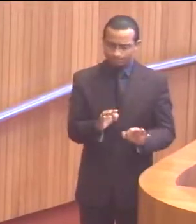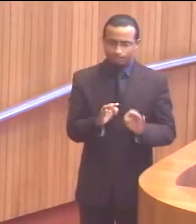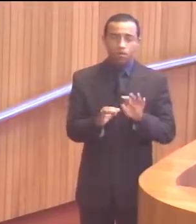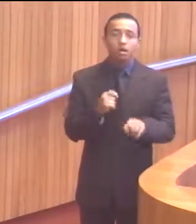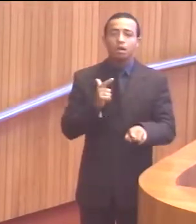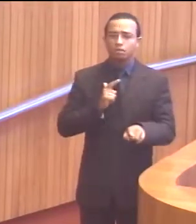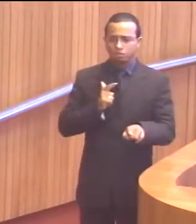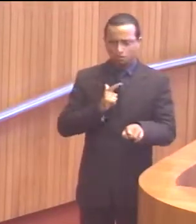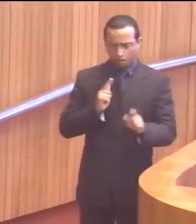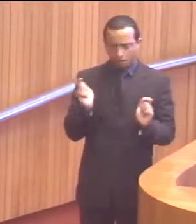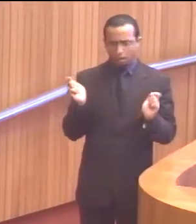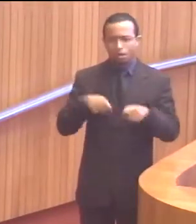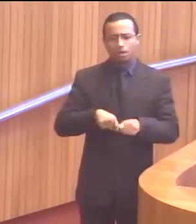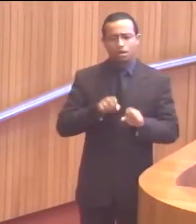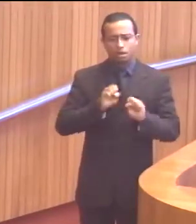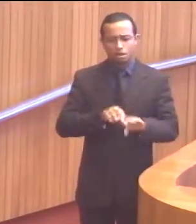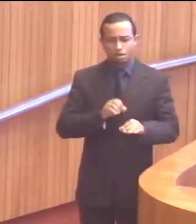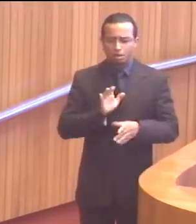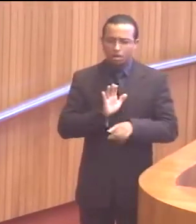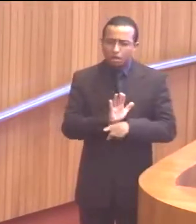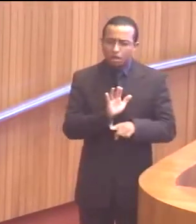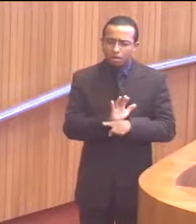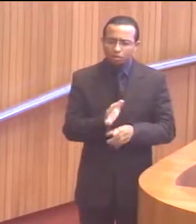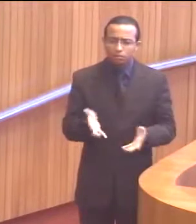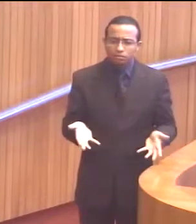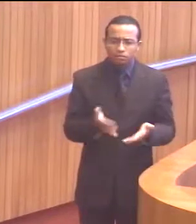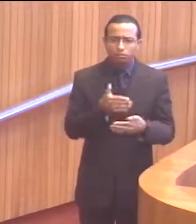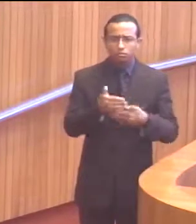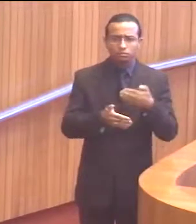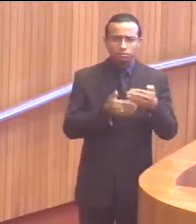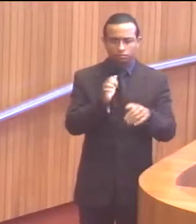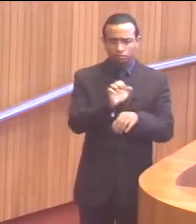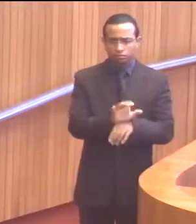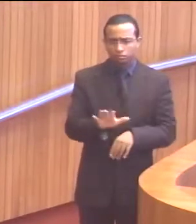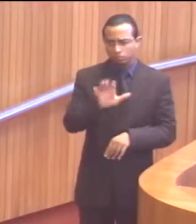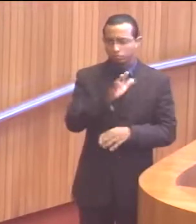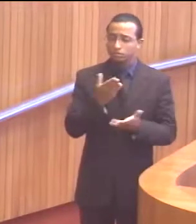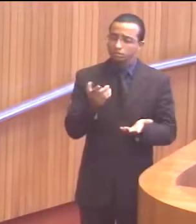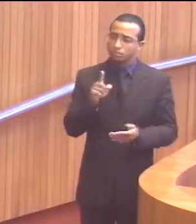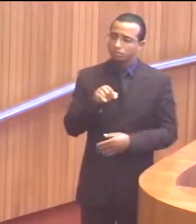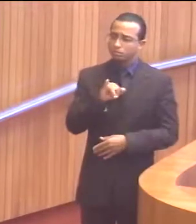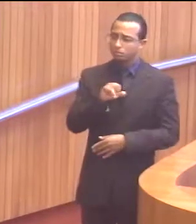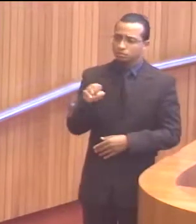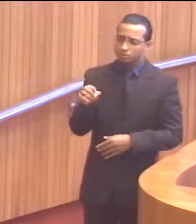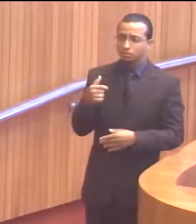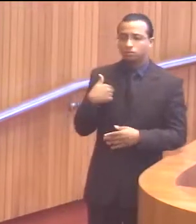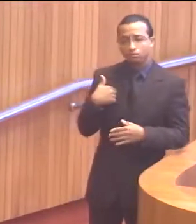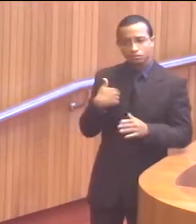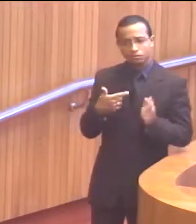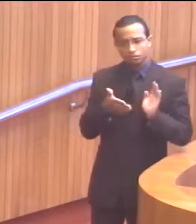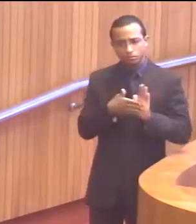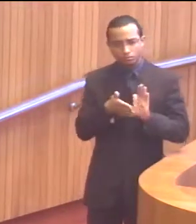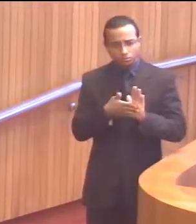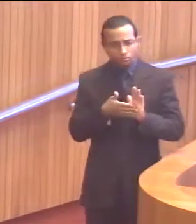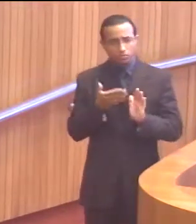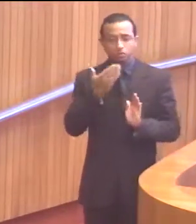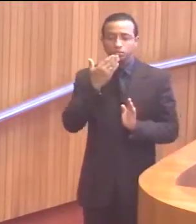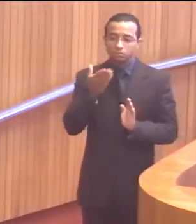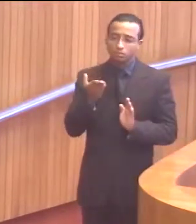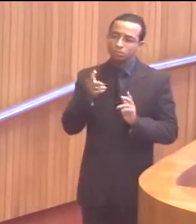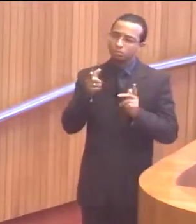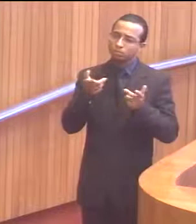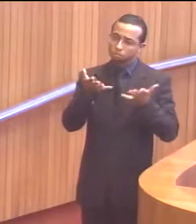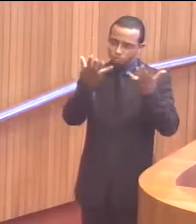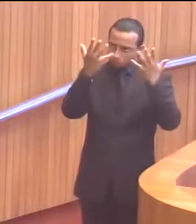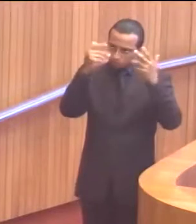oferecer uma enorme contribuição, uma enorme contribuição para o desenvolvimento do Estado. Então, é isso que a gente propõe, a gente pede